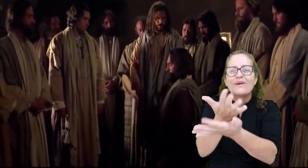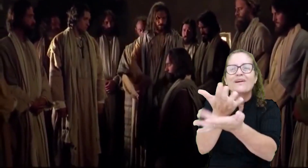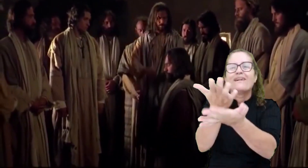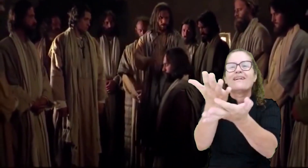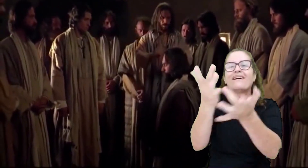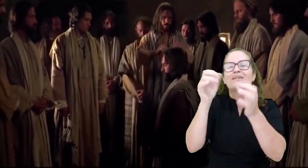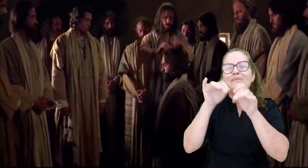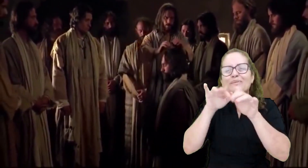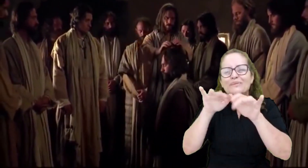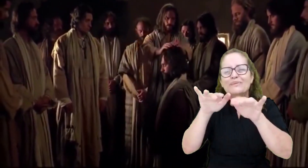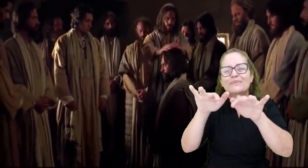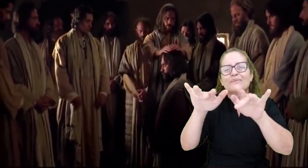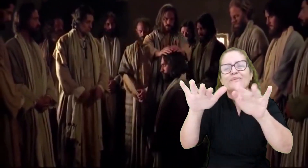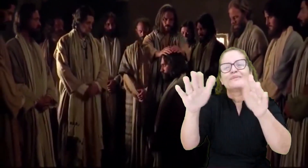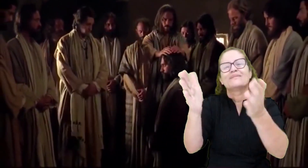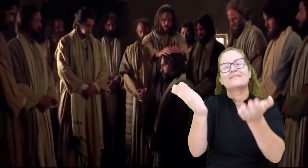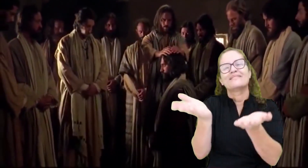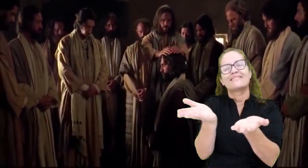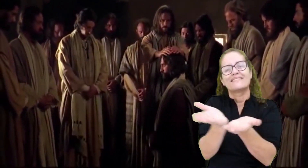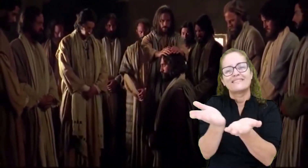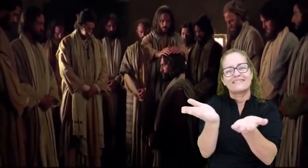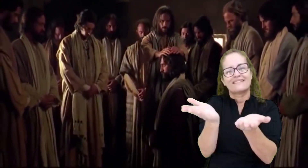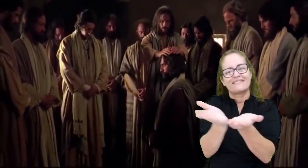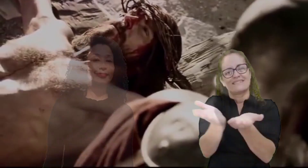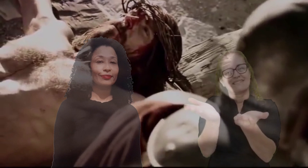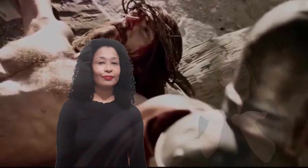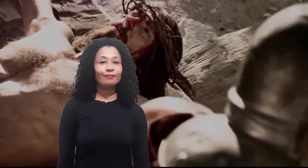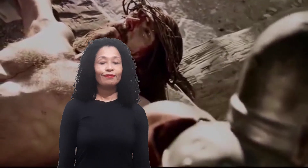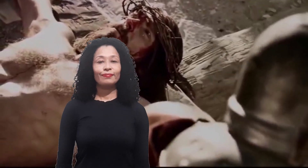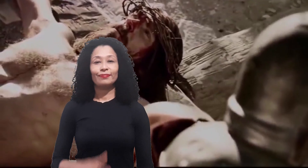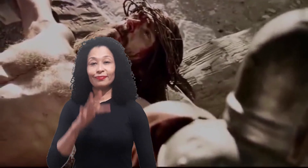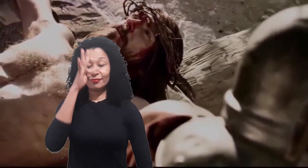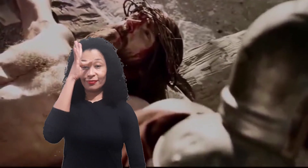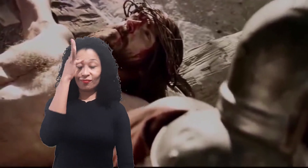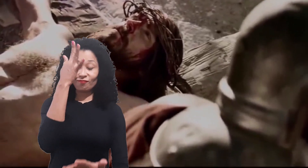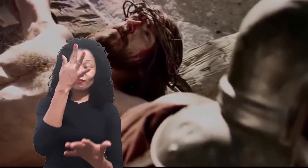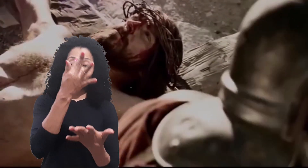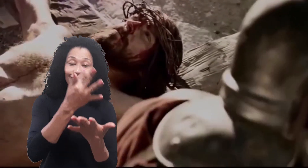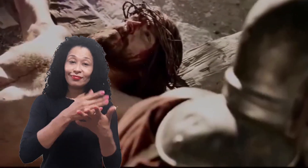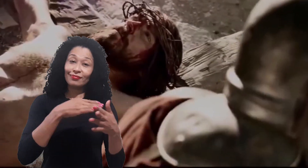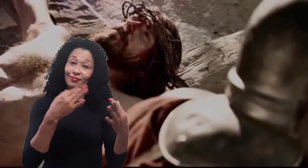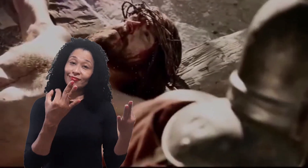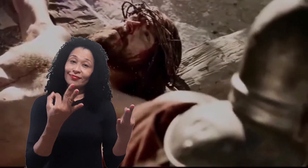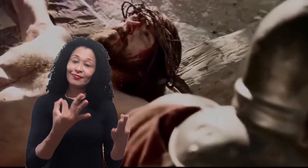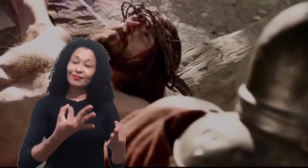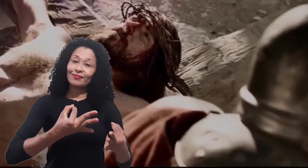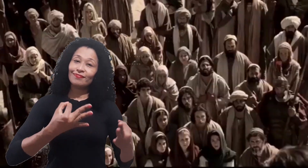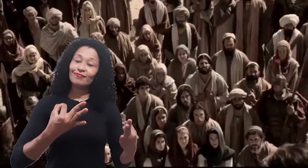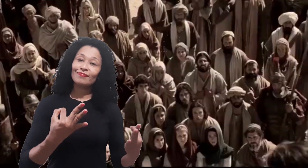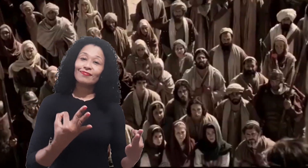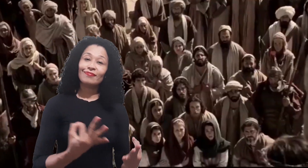santos Fé perfeita que fez